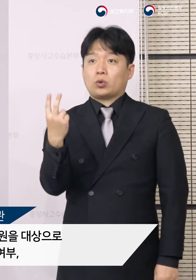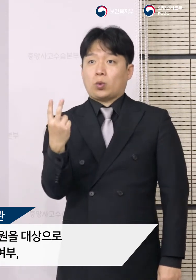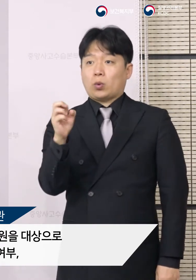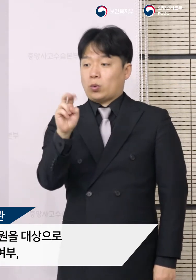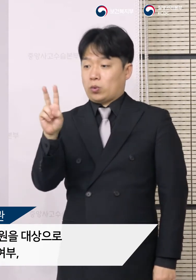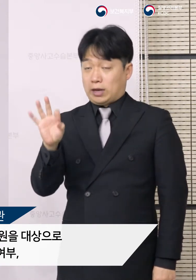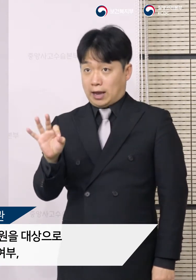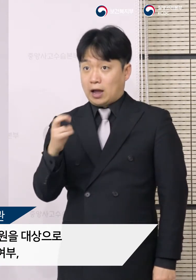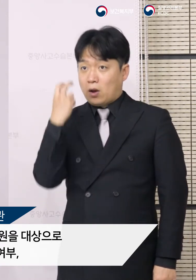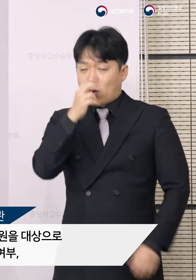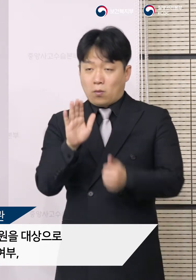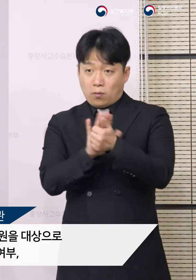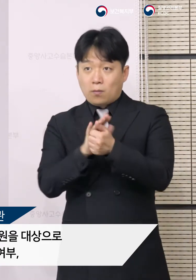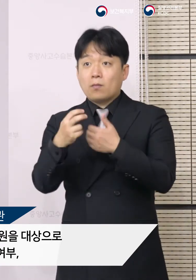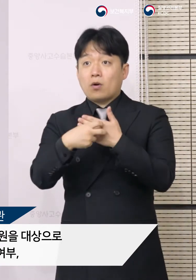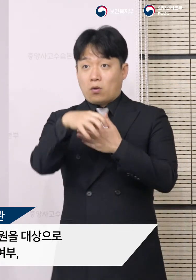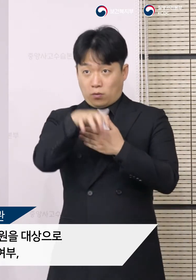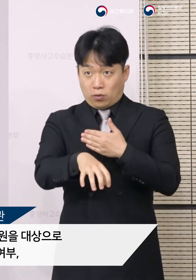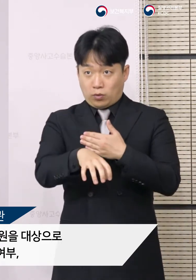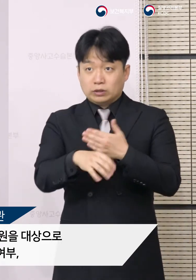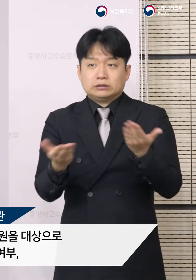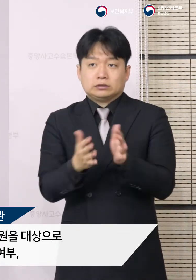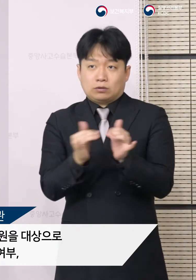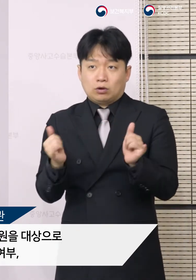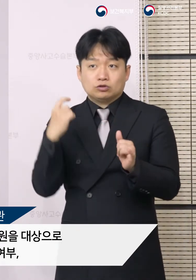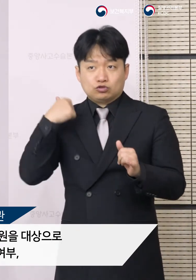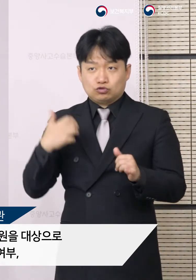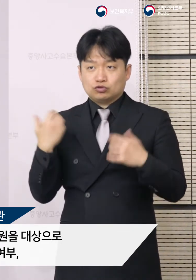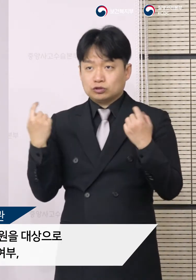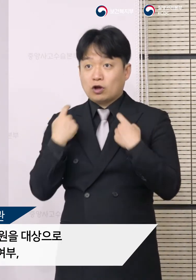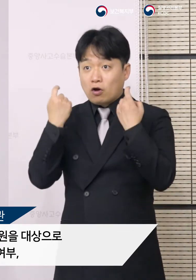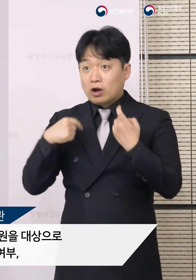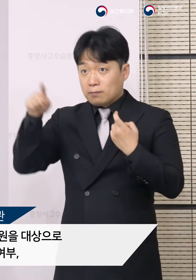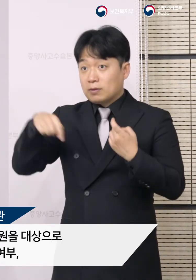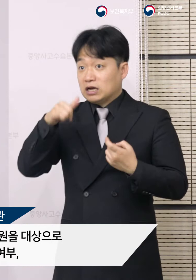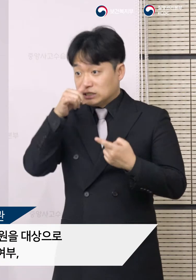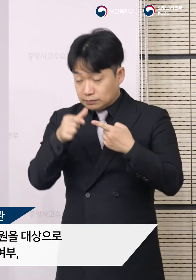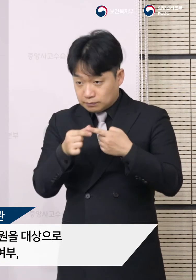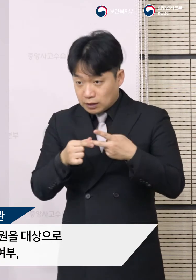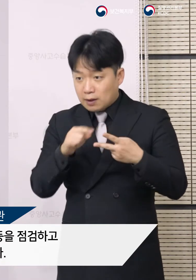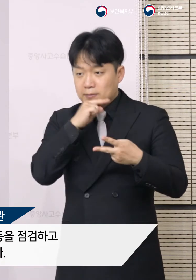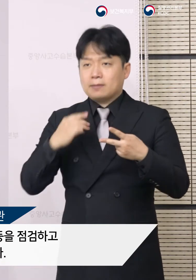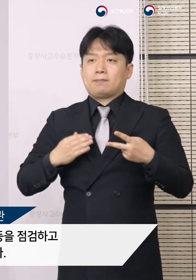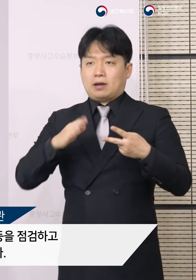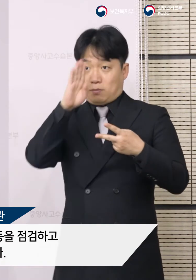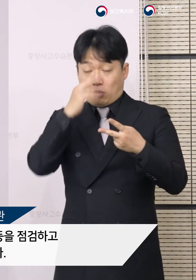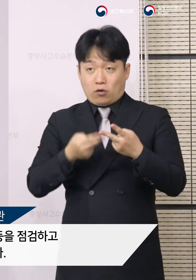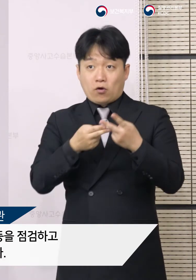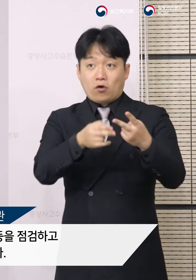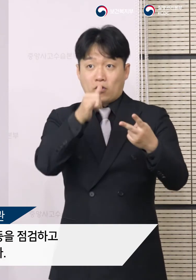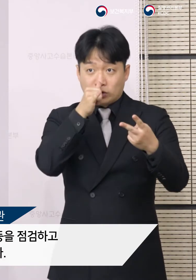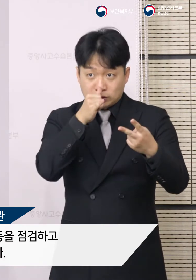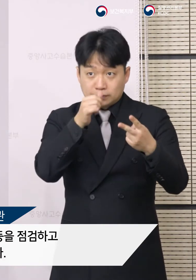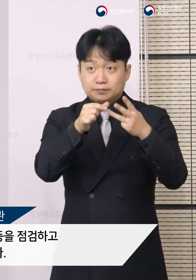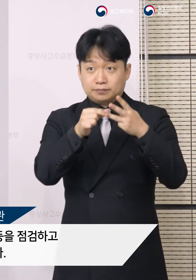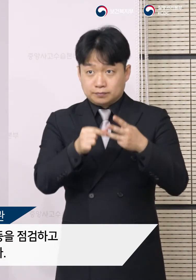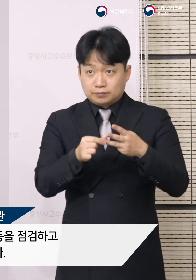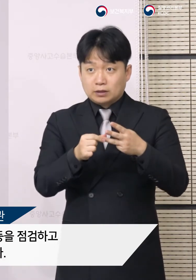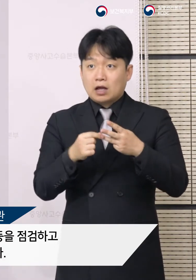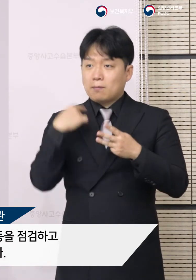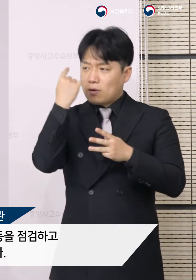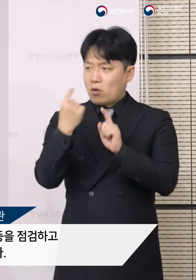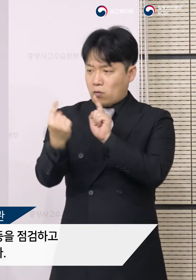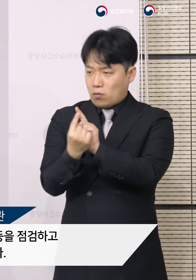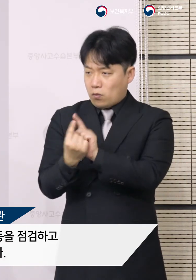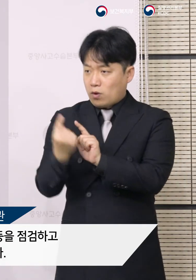모든 종사자의 중국을 포함한 여행 이력과 업무 배제 여부, 폐렴 환자 입원 여부와 조치 내용,